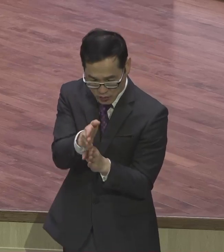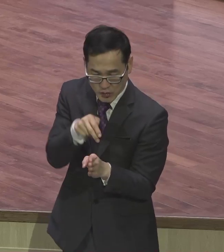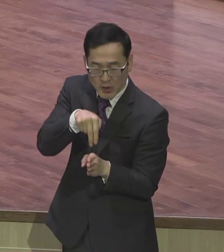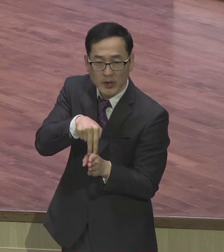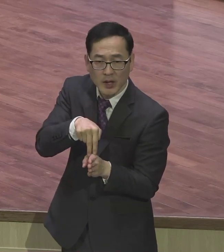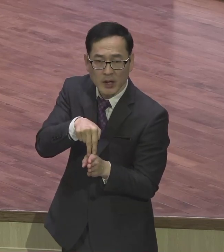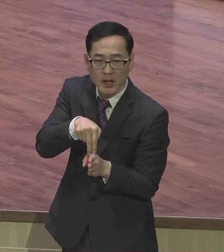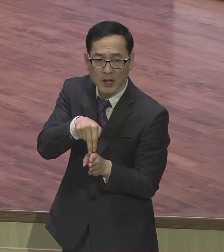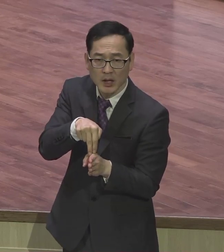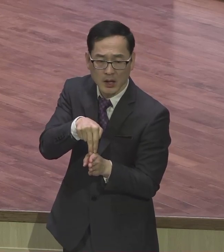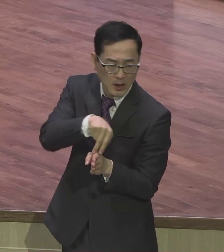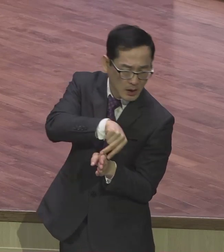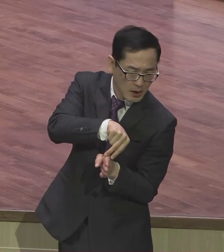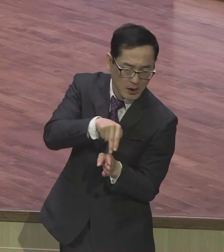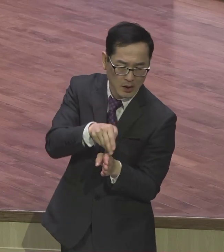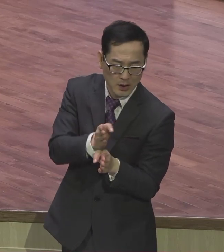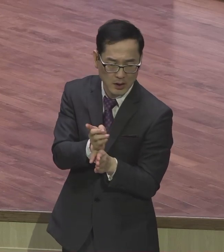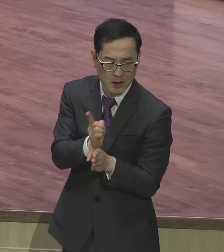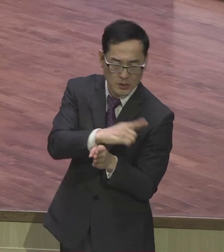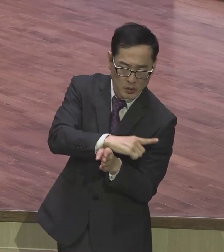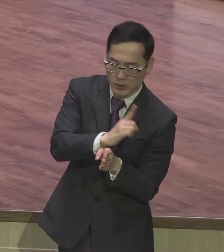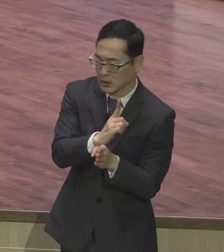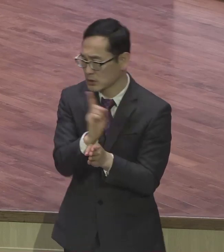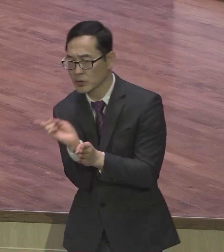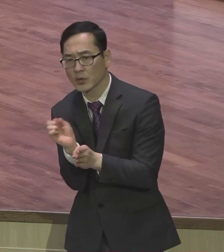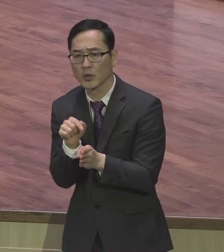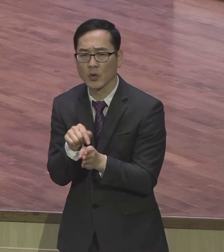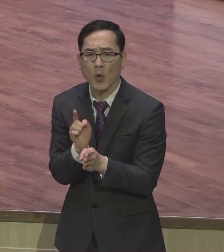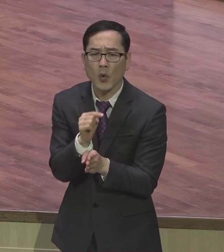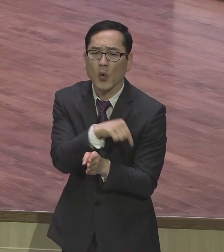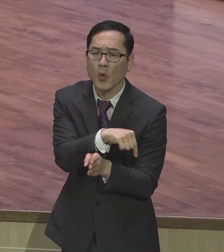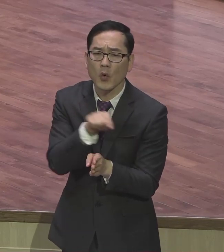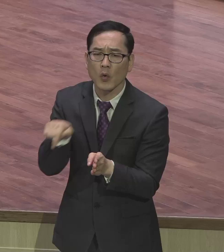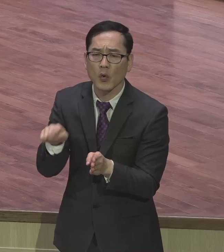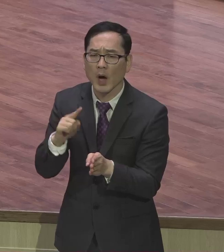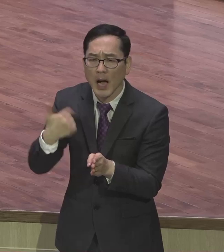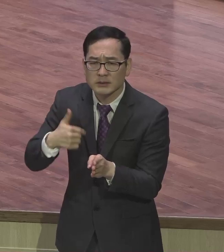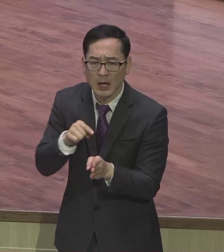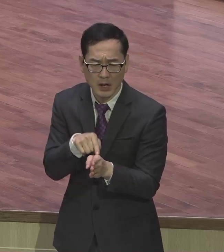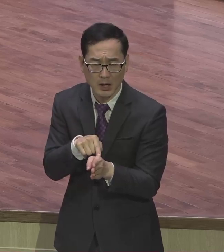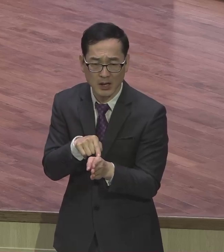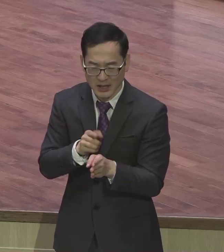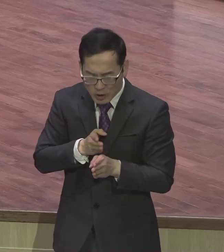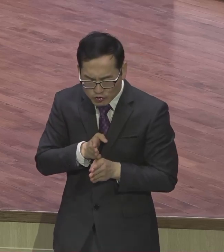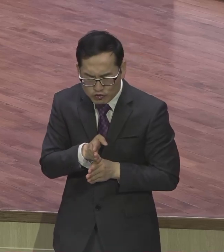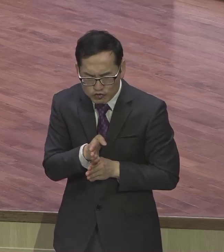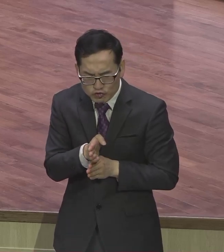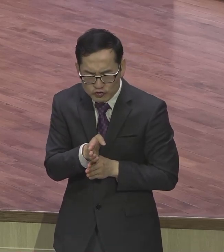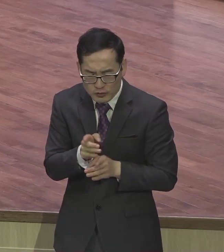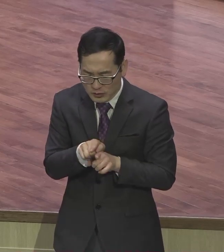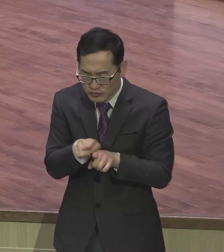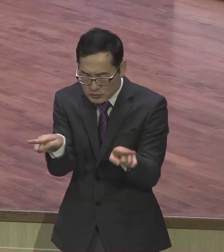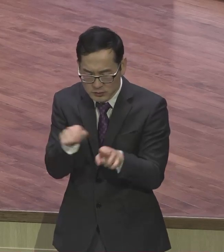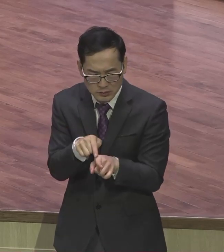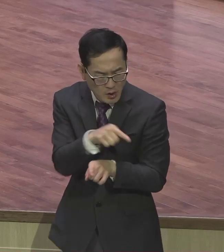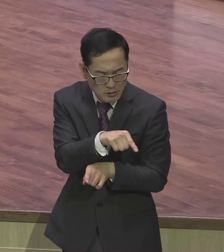경계선에서 어디로 갈 것이냐 늘 결정하며 살아야 돼요 어떻게 할 것이냐